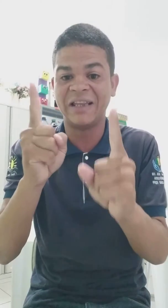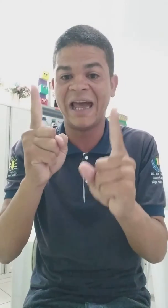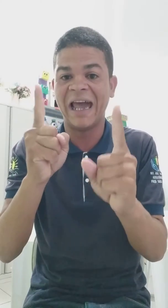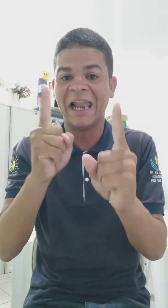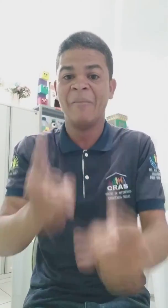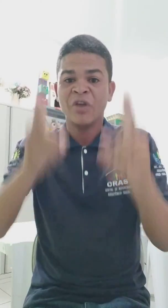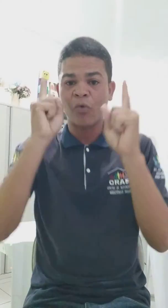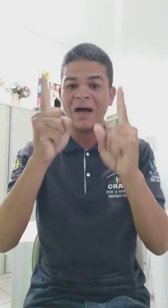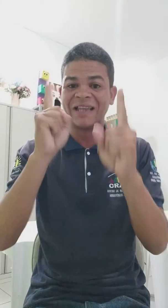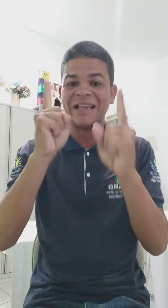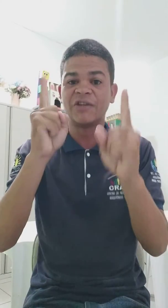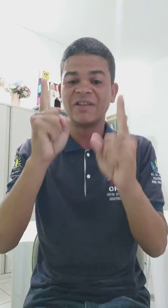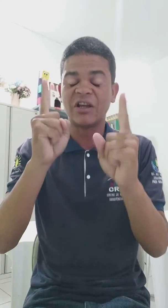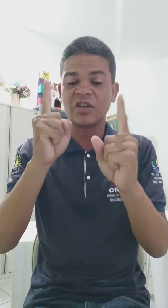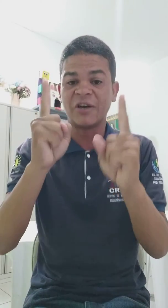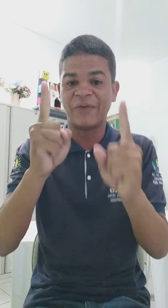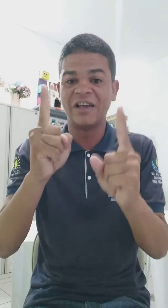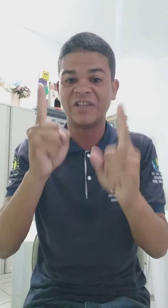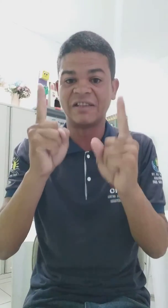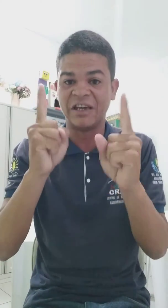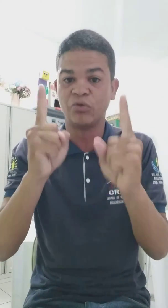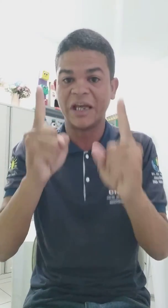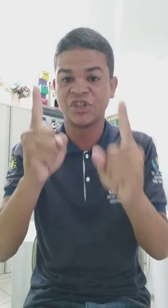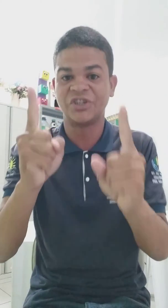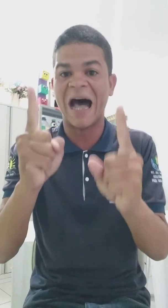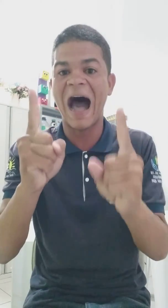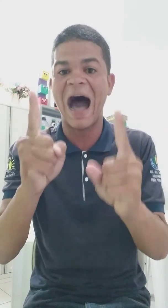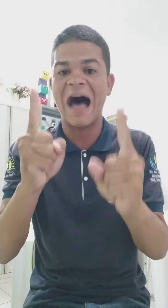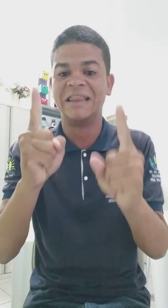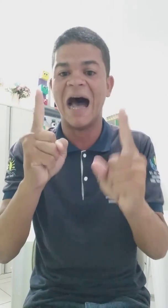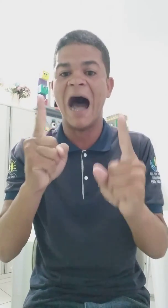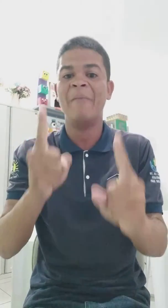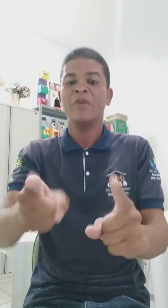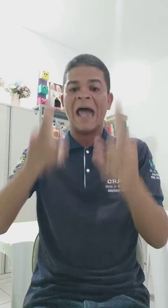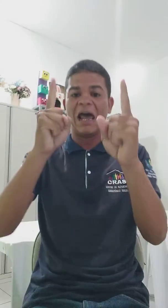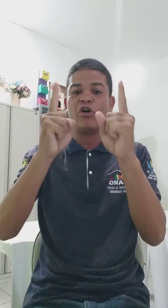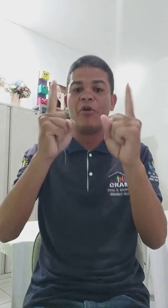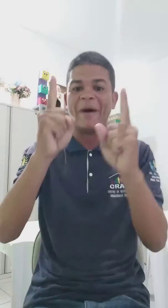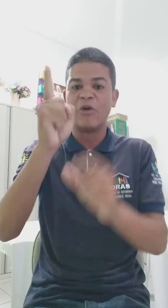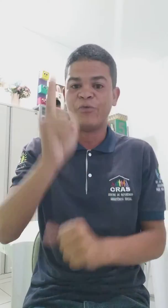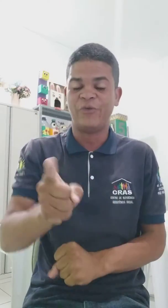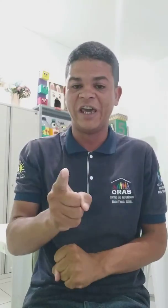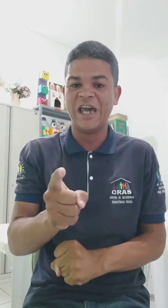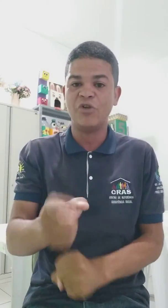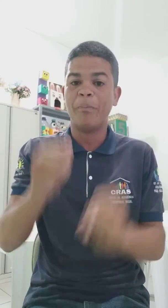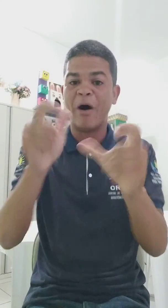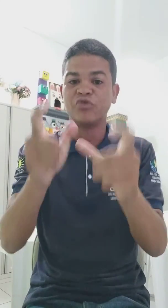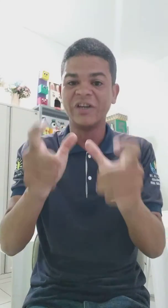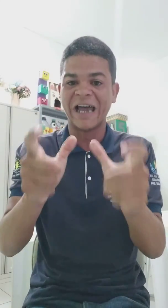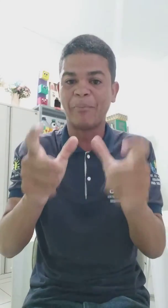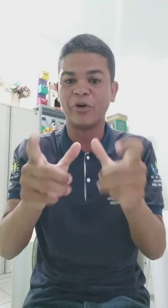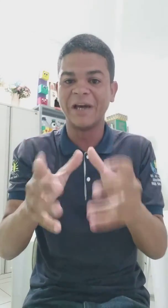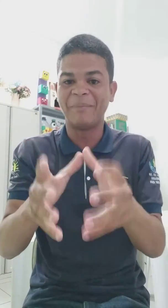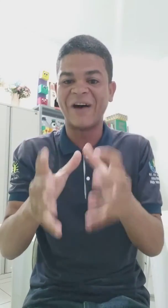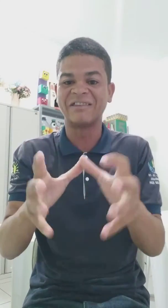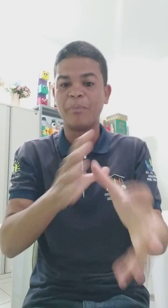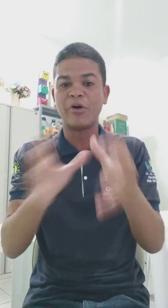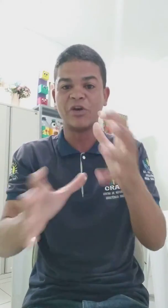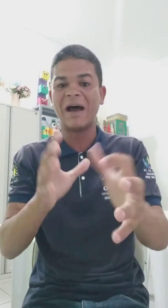dela Quantas das vezes a nossa fé está sendo testada Ela olhou para o filho, um pãozinho que ela podia fazer um pouquinho ali